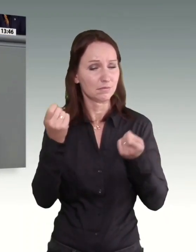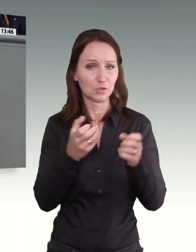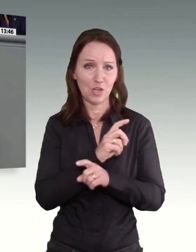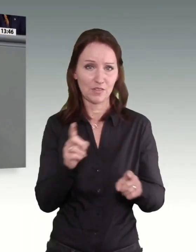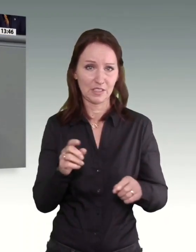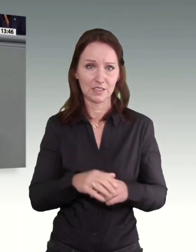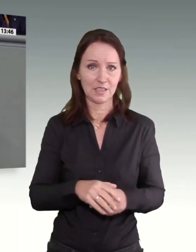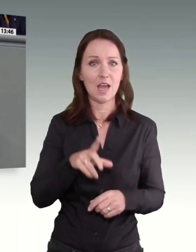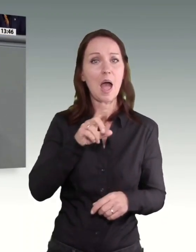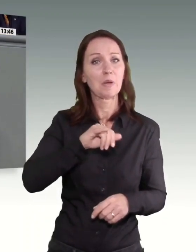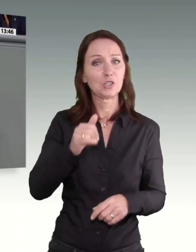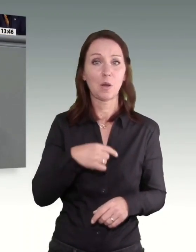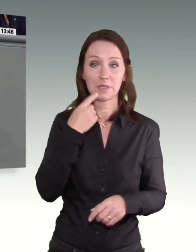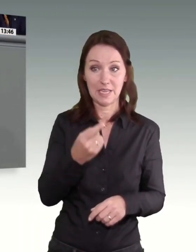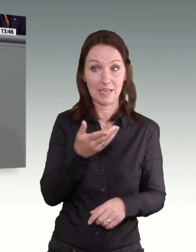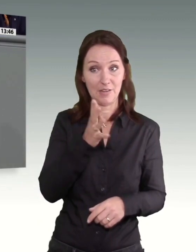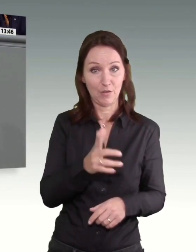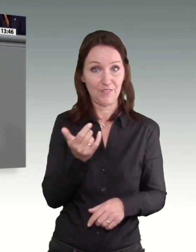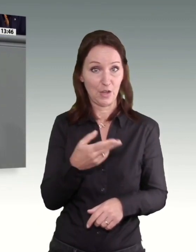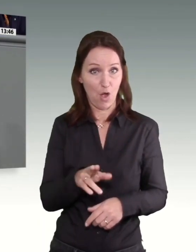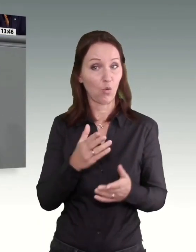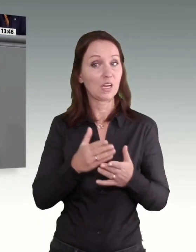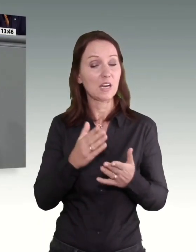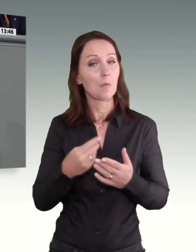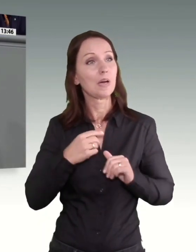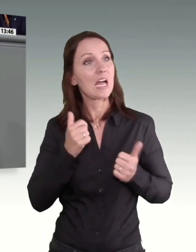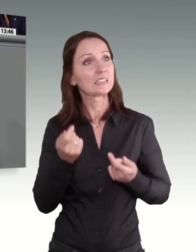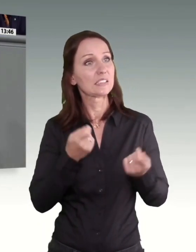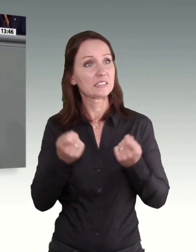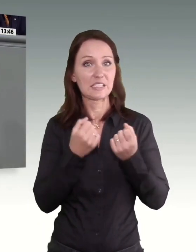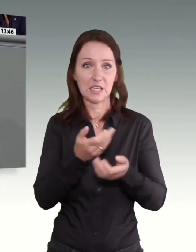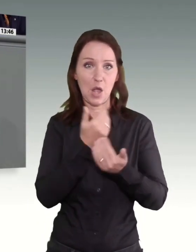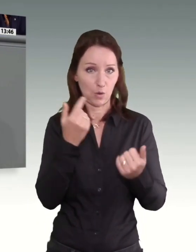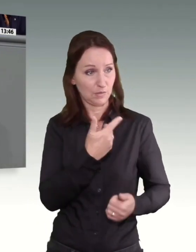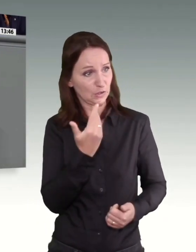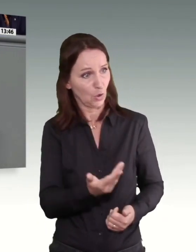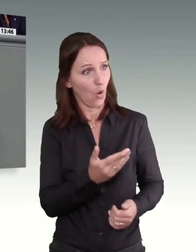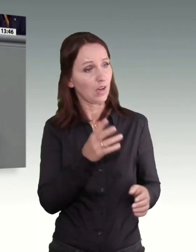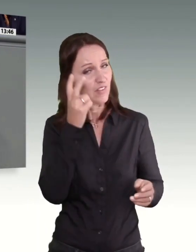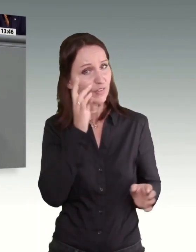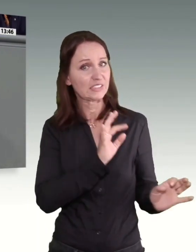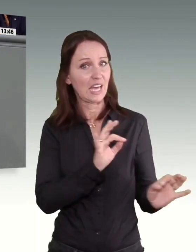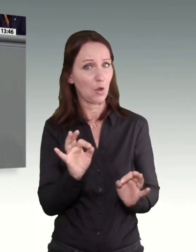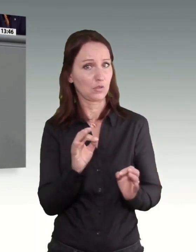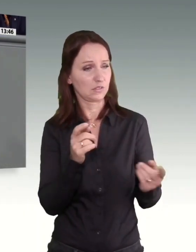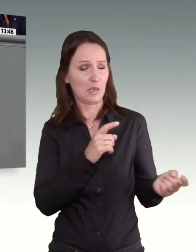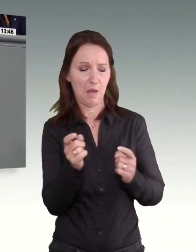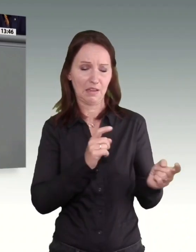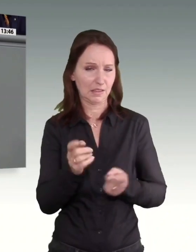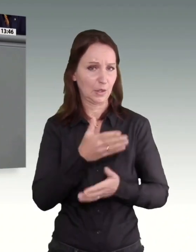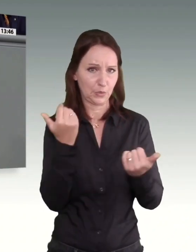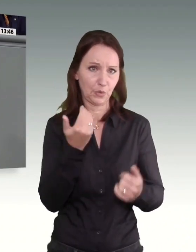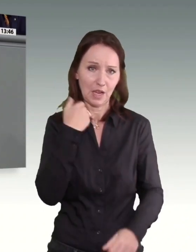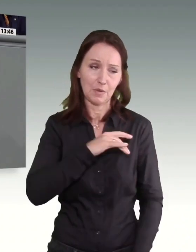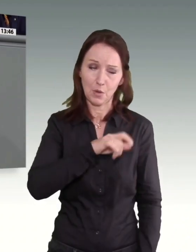existenzsichernd sei, mit dieser Begründung machen Sie sich nicht wirklich seriös hier in der Debatte, liebe Kolleginnen und Kollegen.